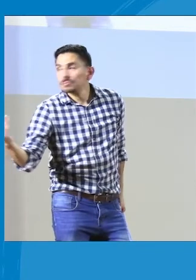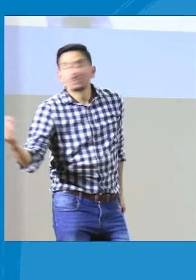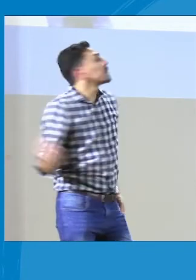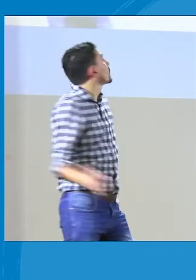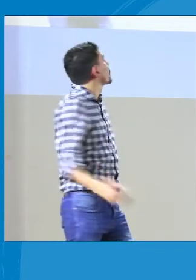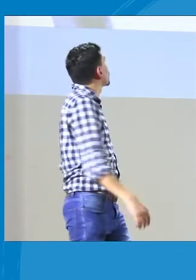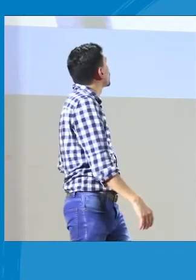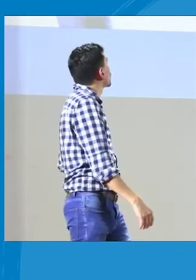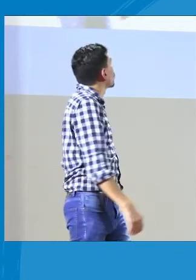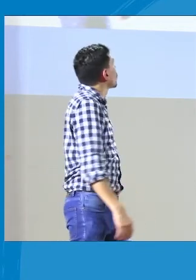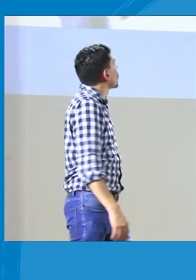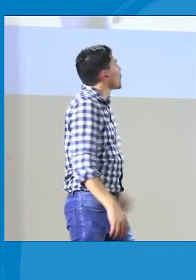¿Cuánto llevo de tiempo? Ok.